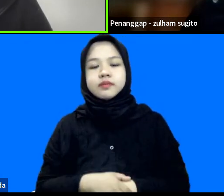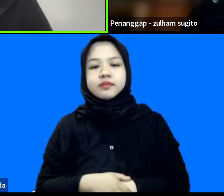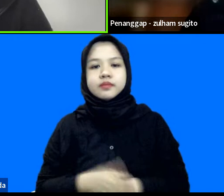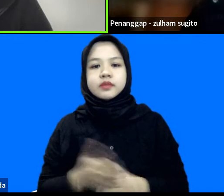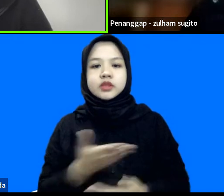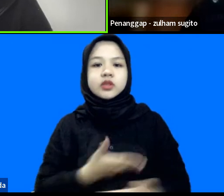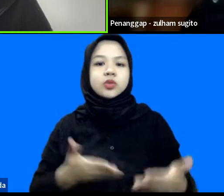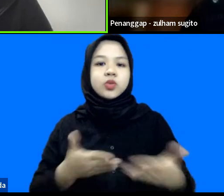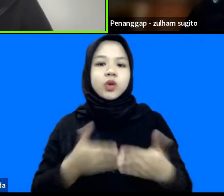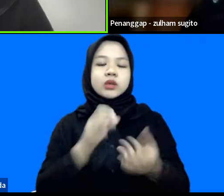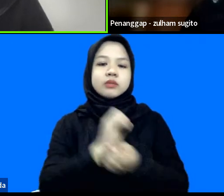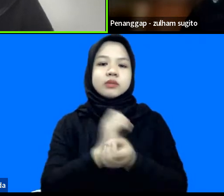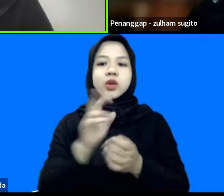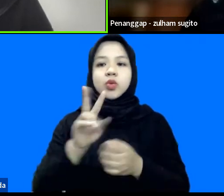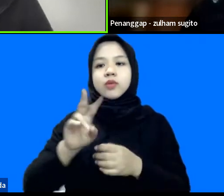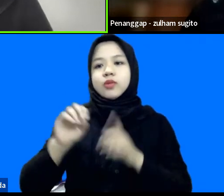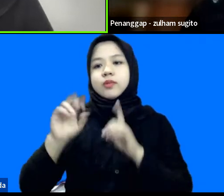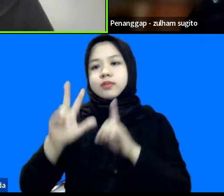bencana 2018